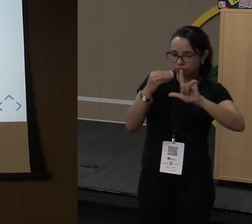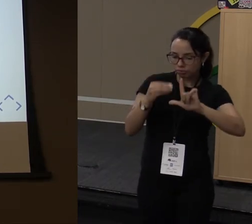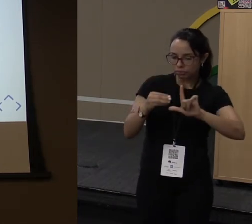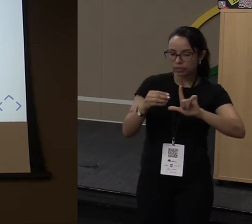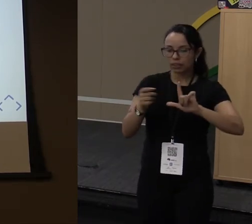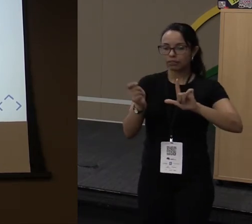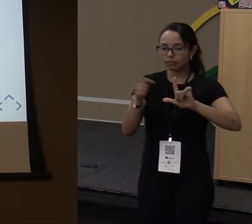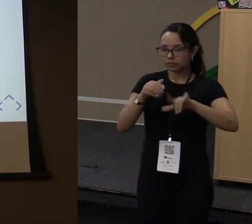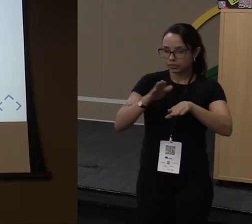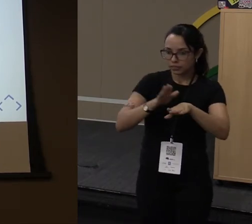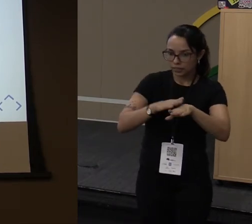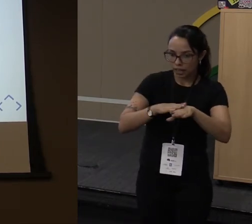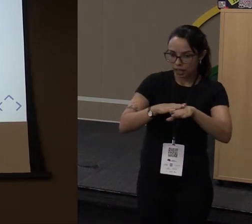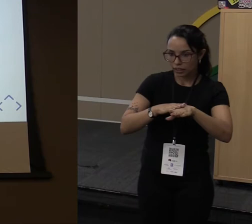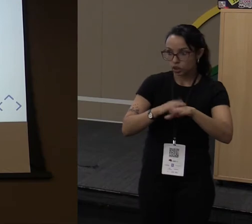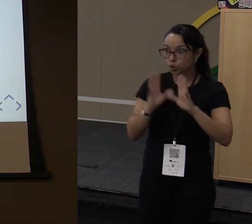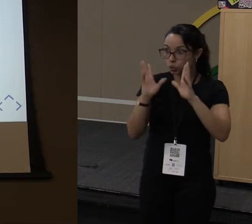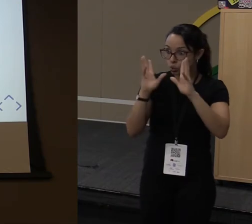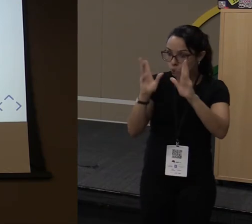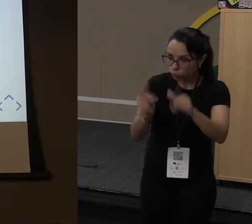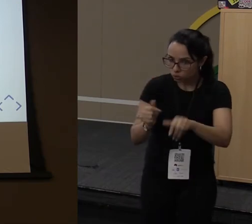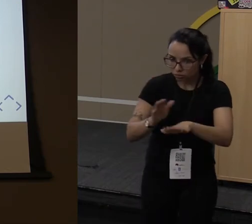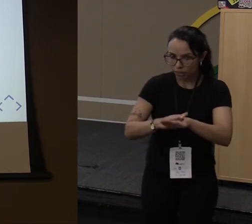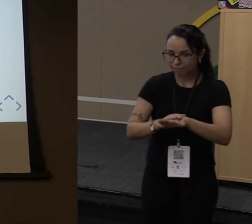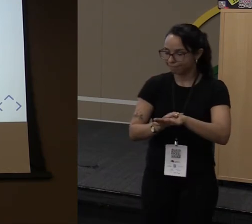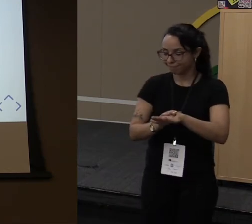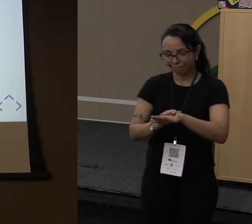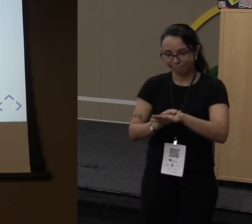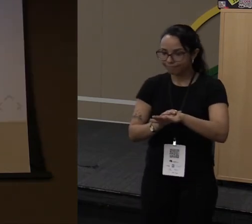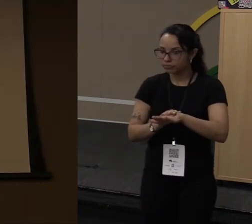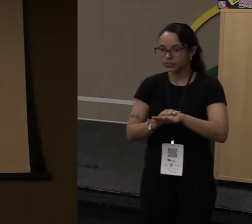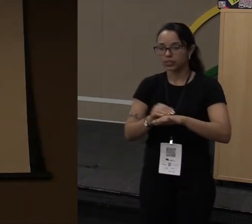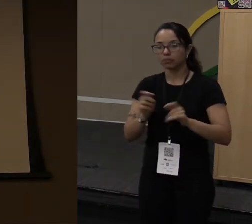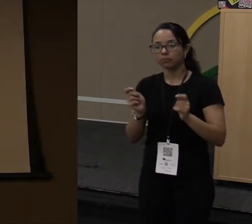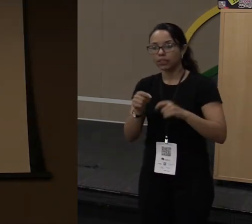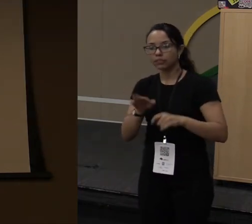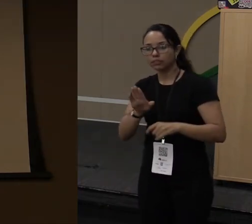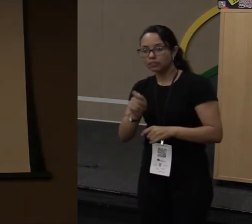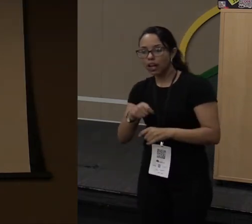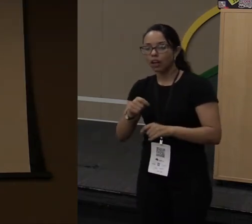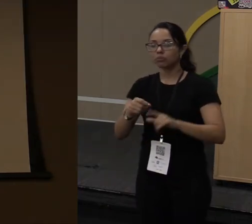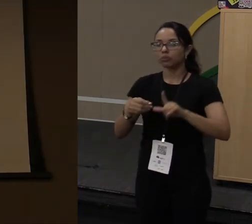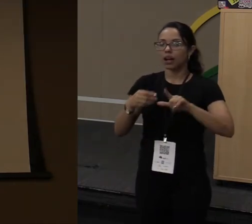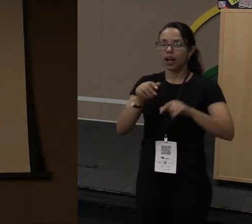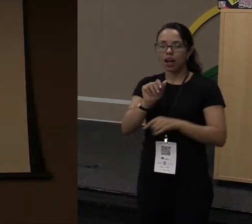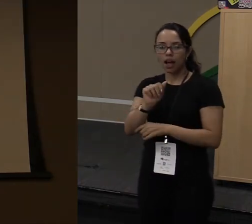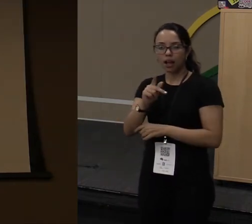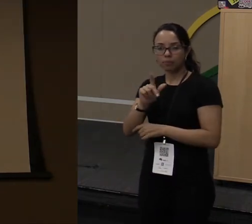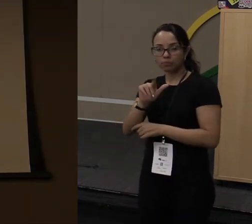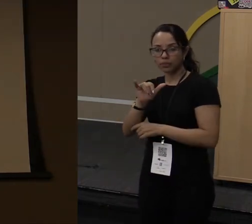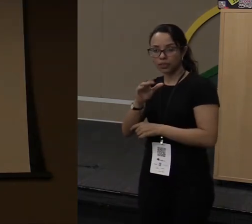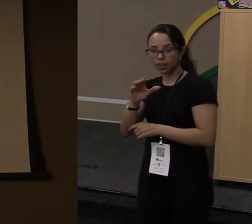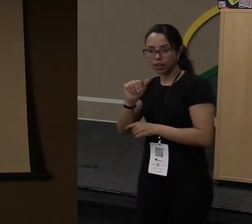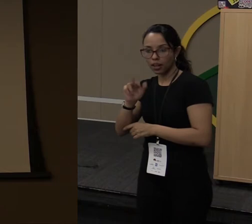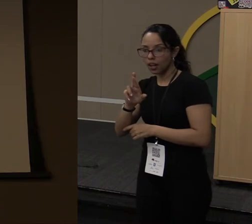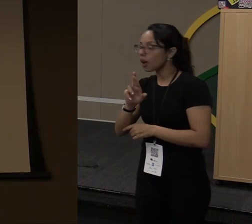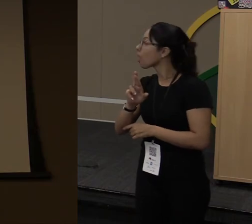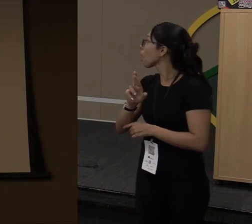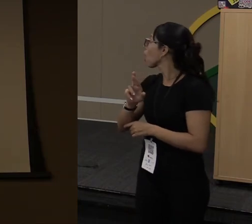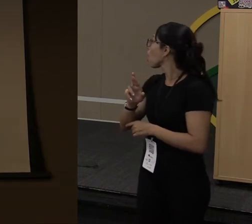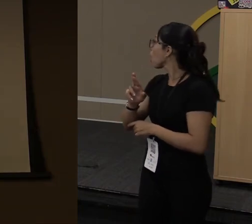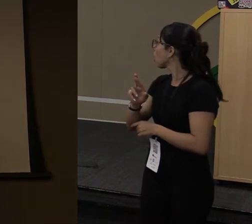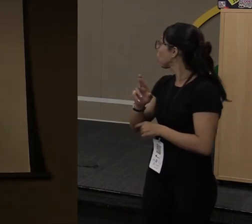coisas a gente consegue aplicar. A gente consegue aplicar de forma mais fácil funções puras, que agora a gente pode receber... É, desgraça.